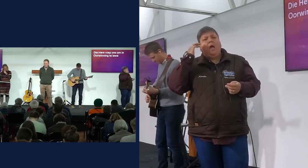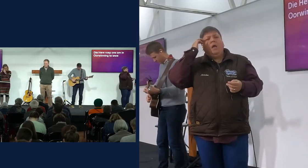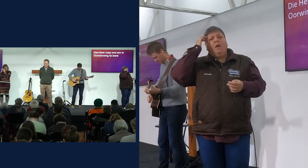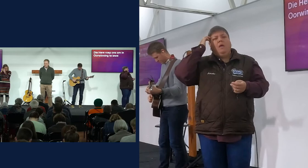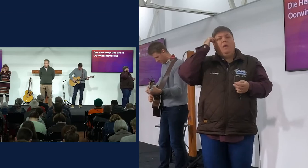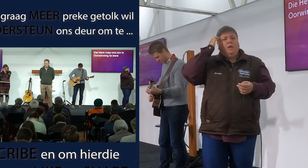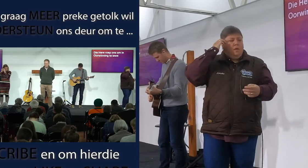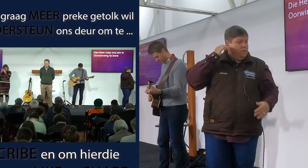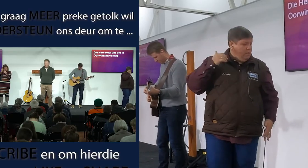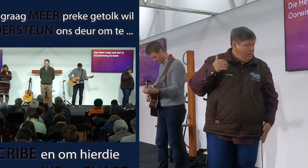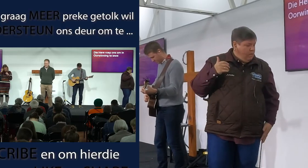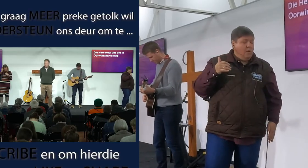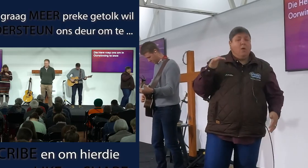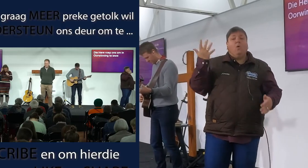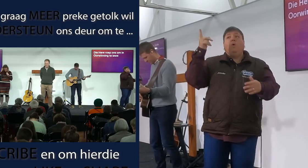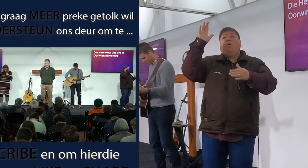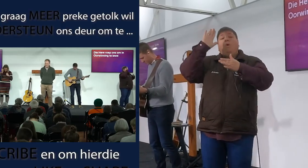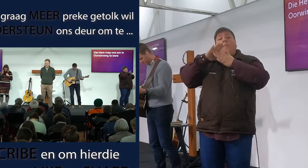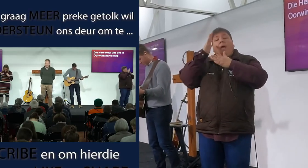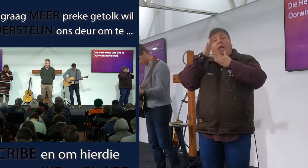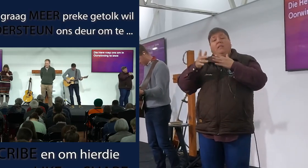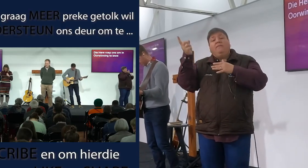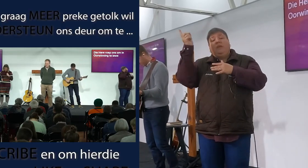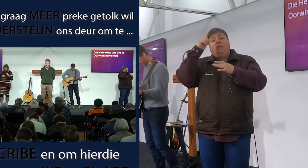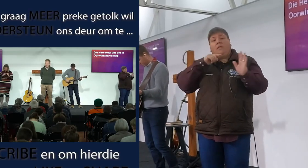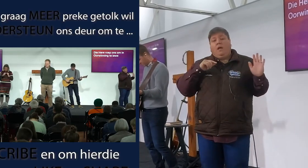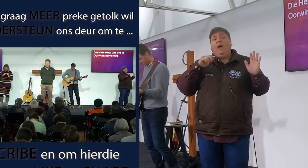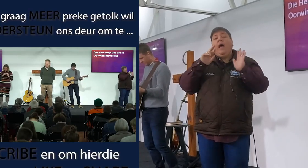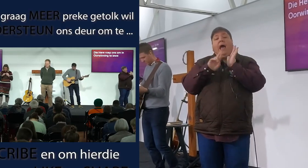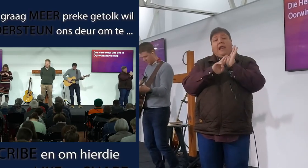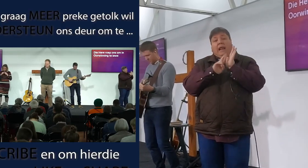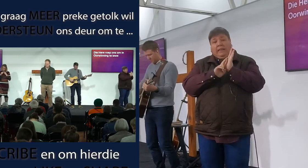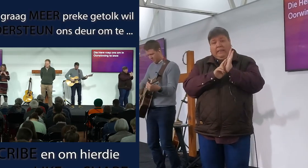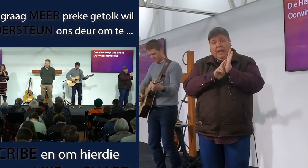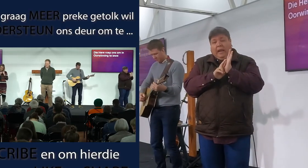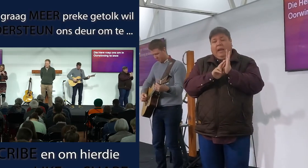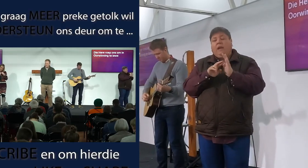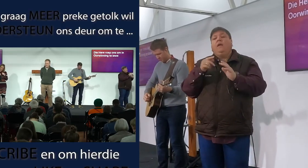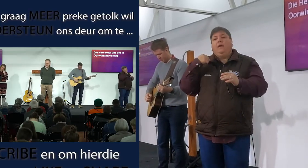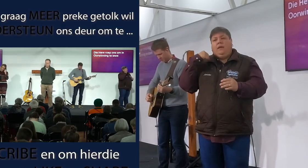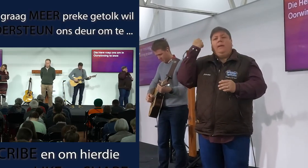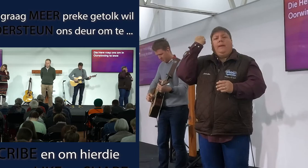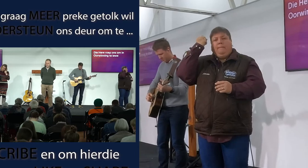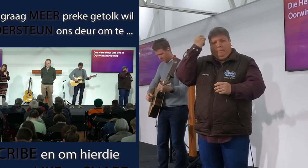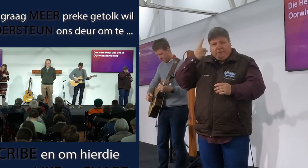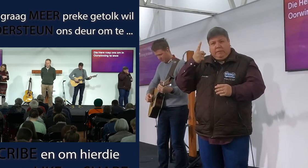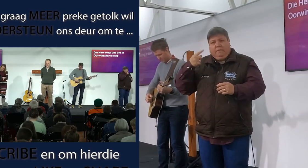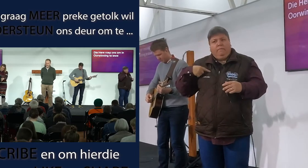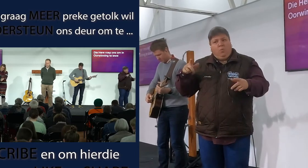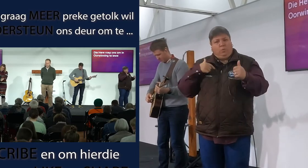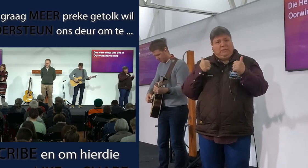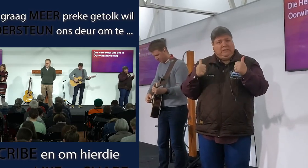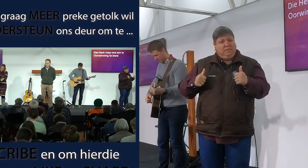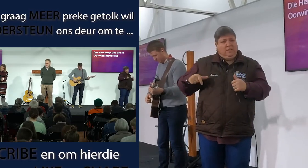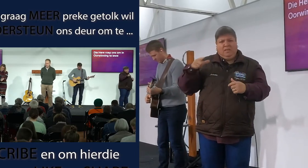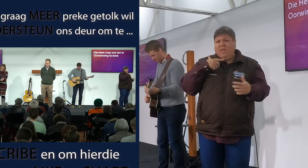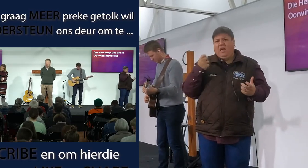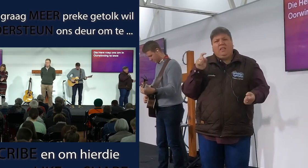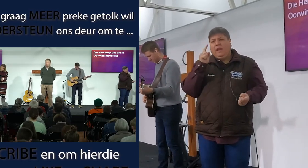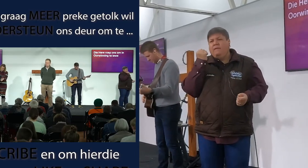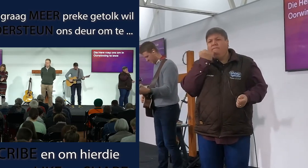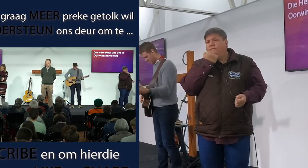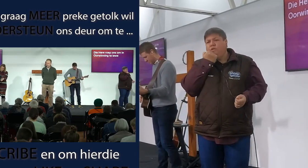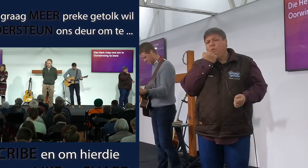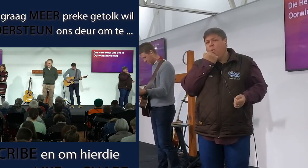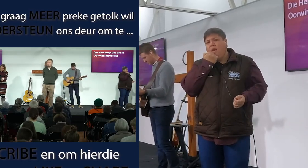maar hoe jy om op die einde van die dag gebruik het as een richter, dan besef ek nie, een van ons wat hier sit, het werkelijke verskoning, vir